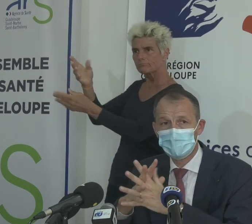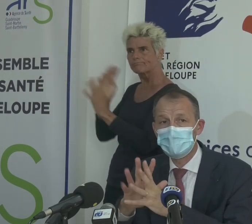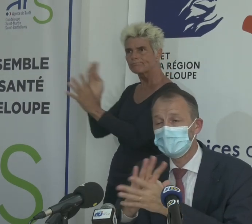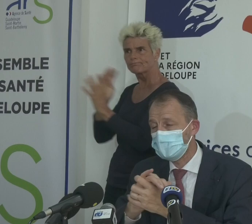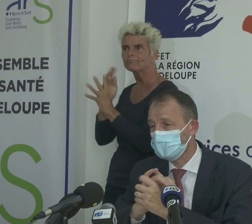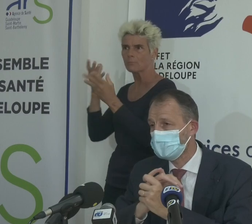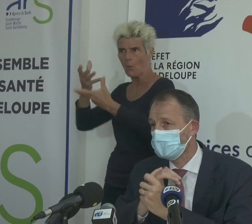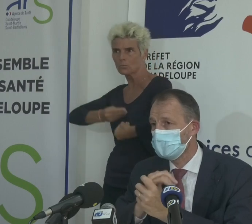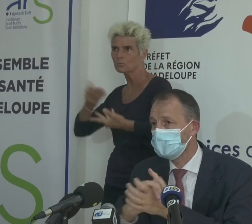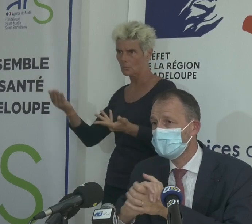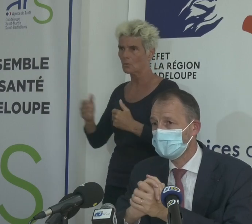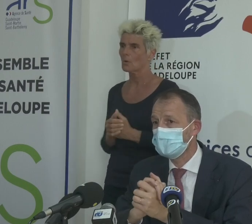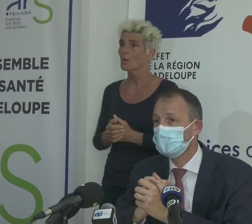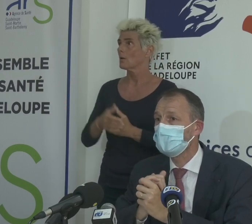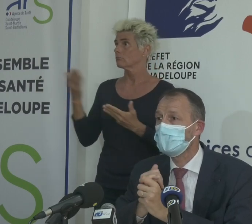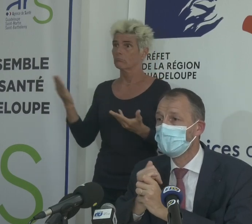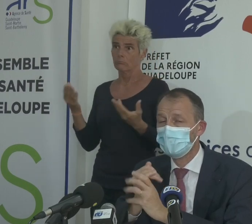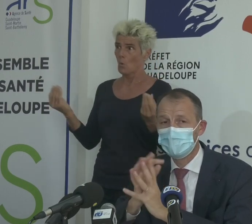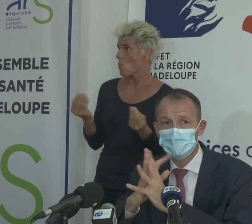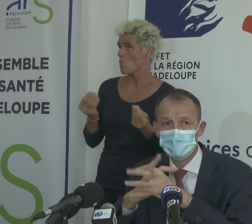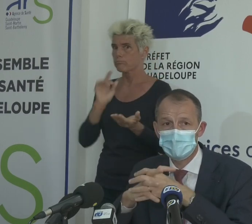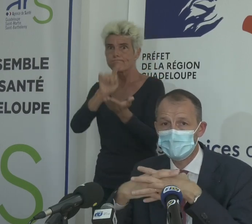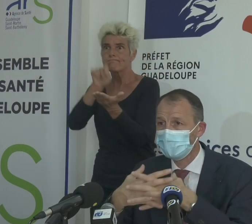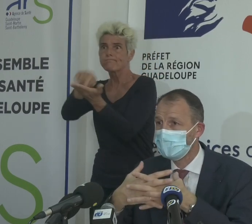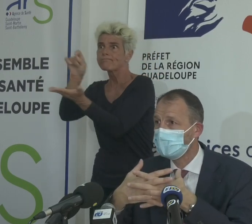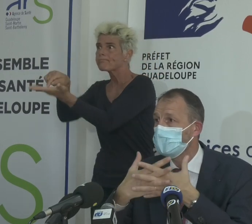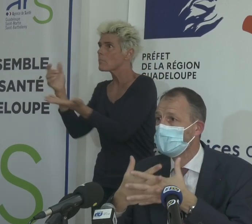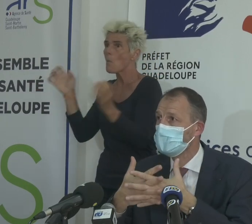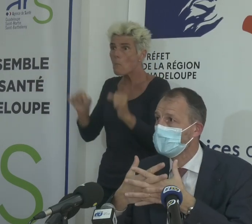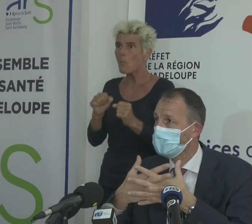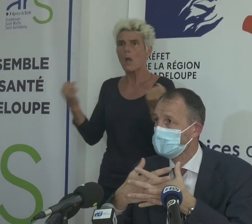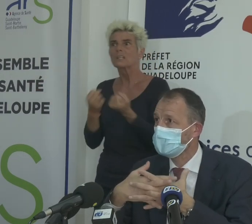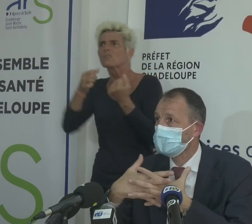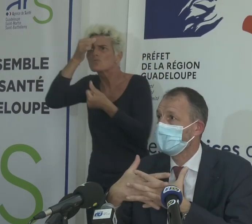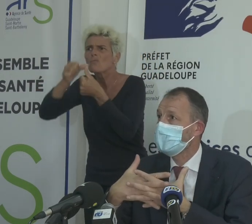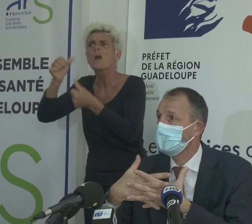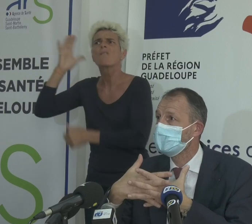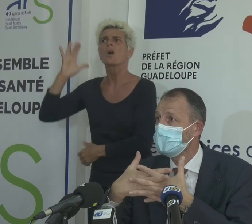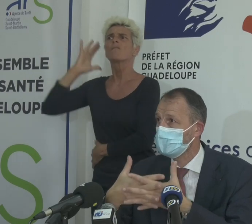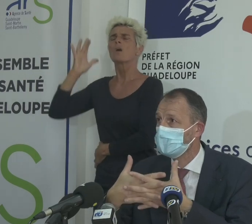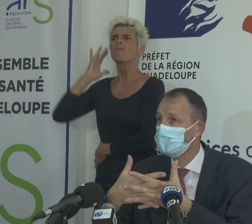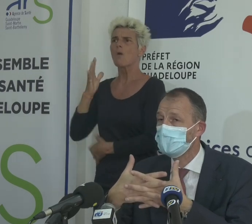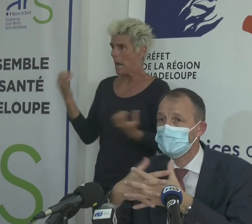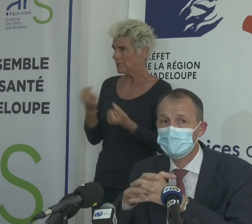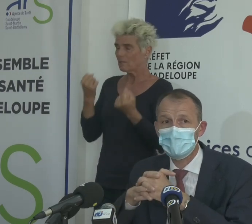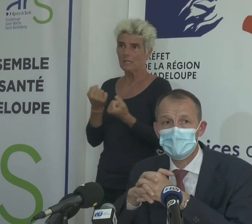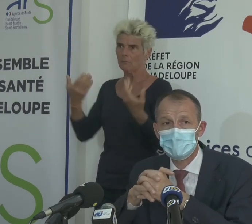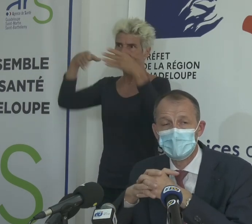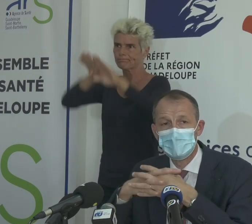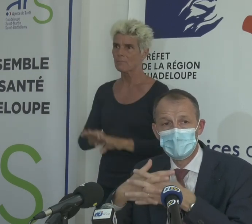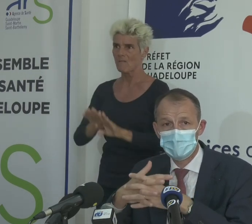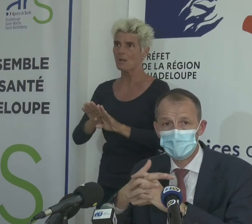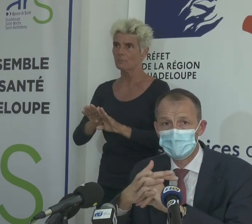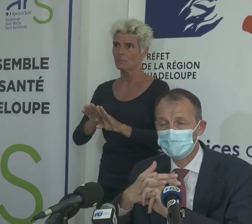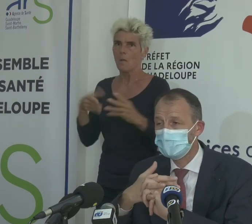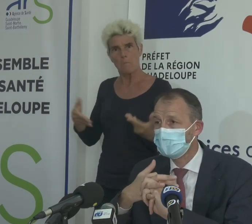les établissements recevant du public, ce sont les endroits dans lesquels on peut avoir des activités en ce moment. Rappelez-vous les vagues précédentes, on n'avait pas d'activité puisqu'on avait fermé ces établissements.